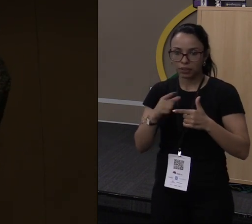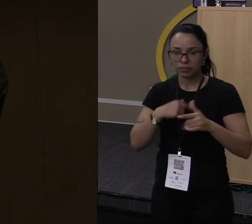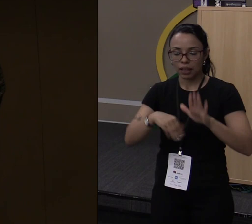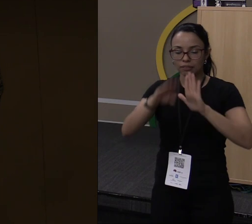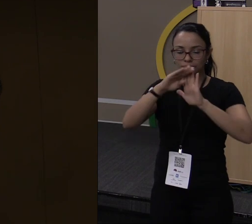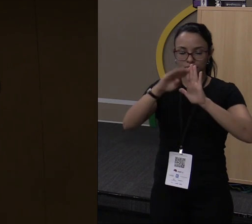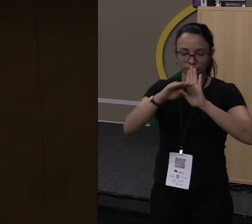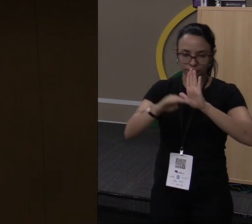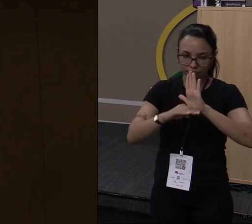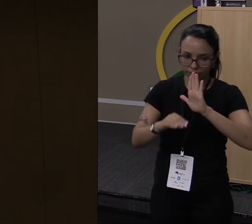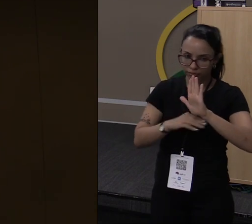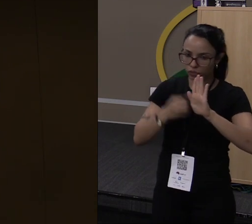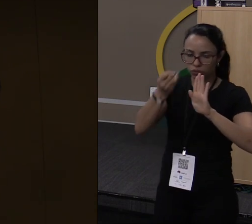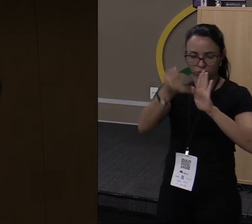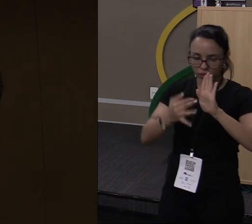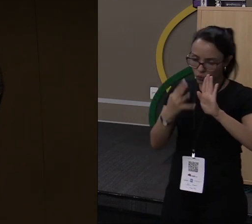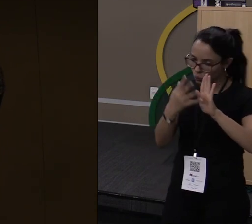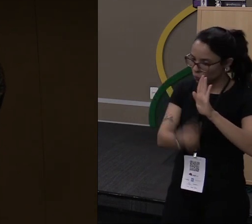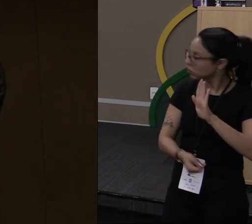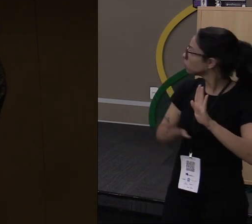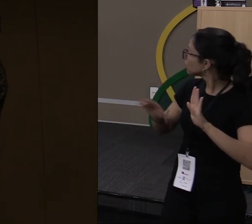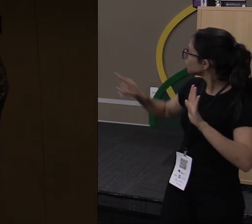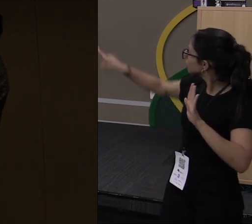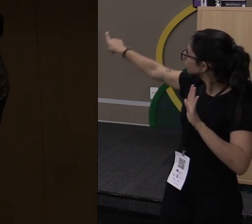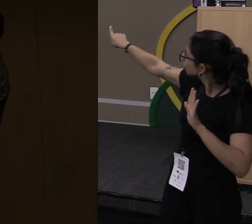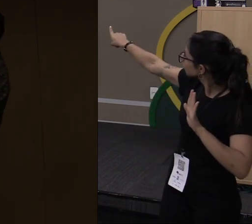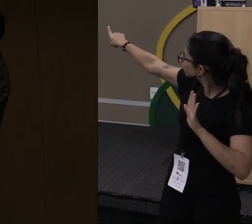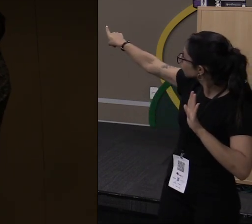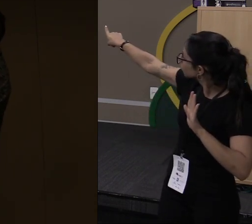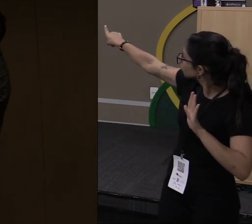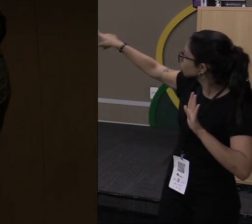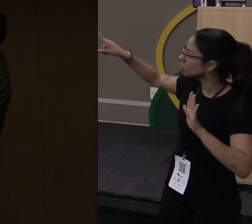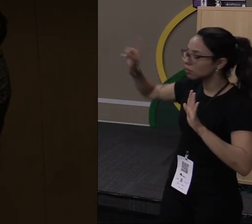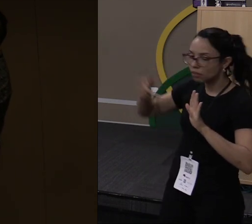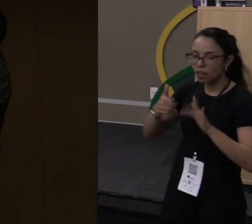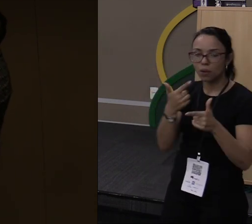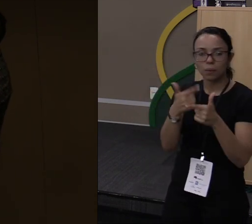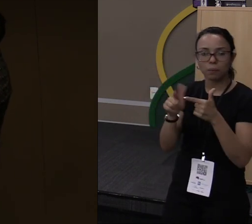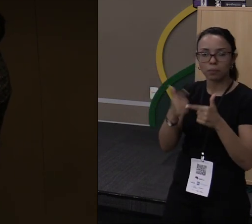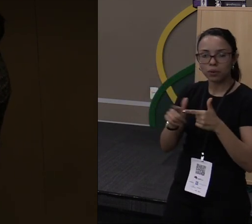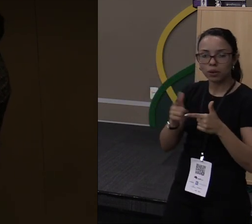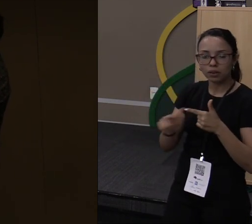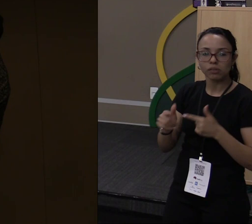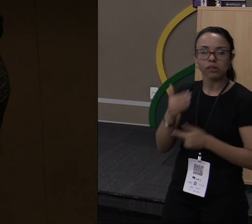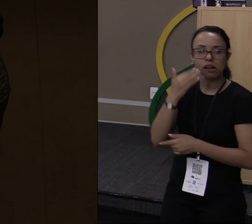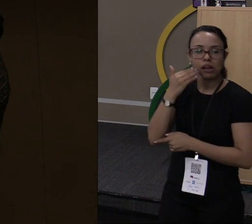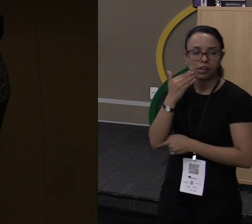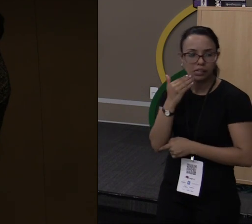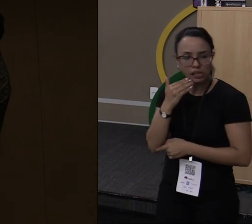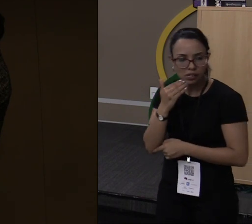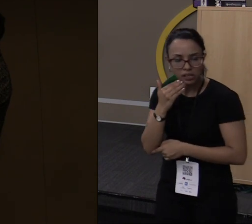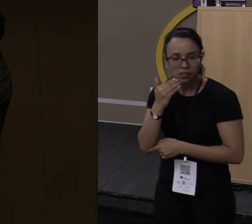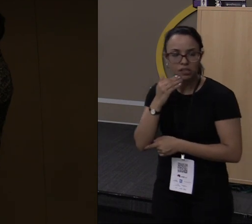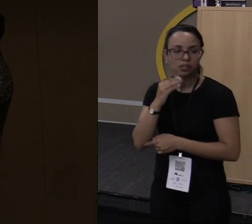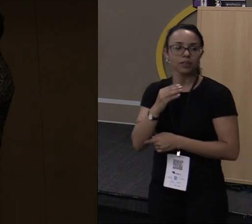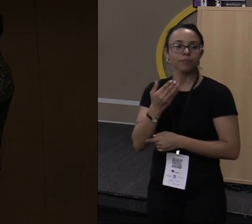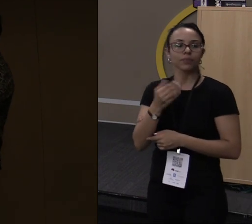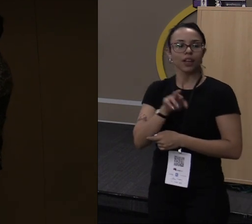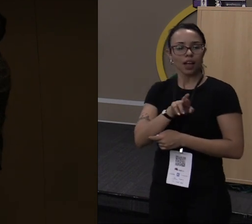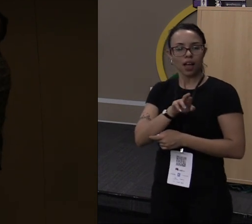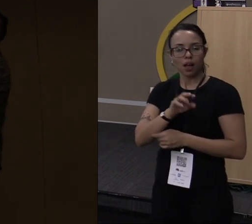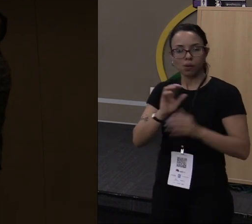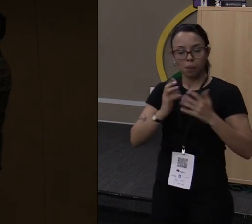vou falar de todos, mas, por exemplo, esse daqui foi um bug numa máquina de radiação que causou cinco mortes porque ela